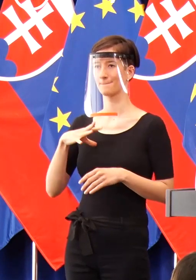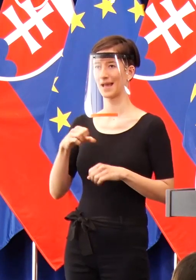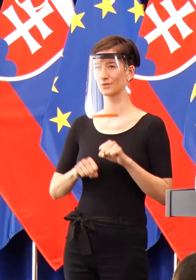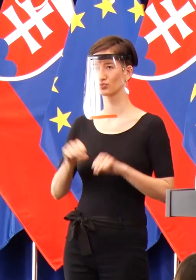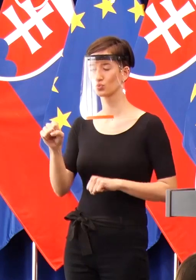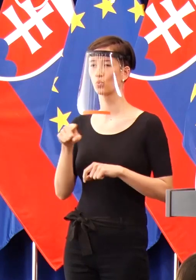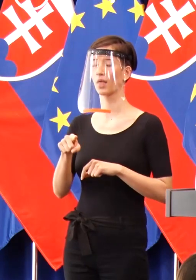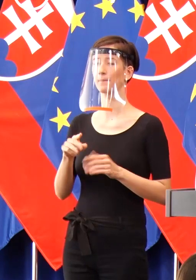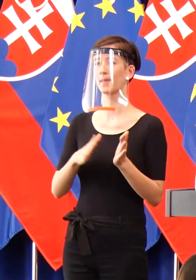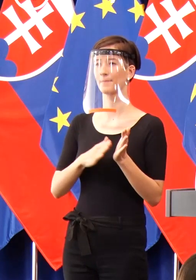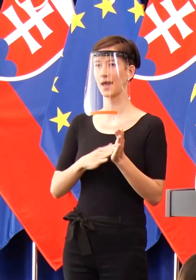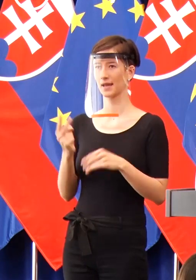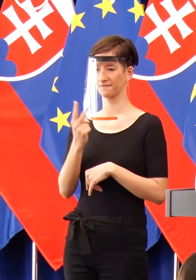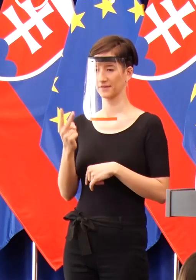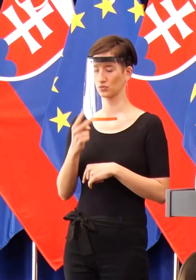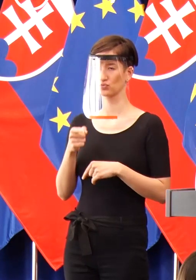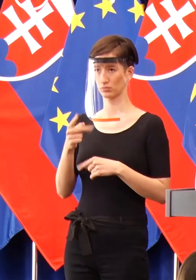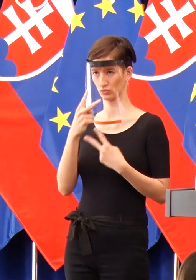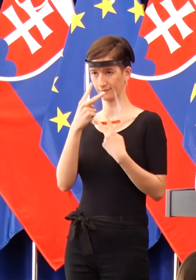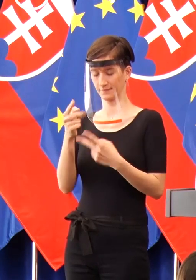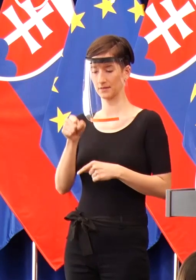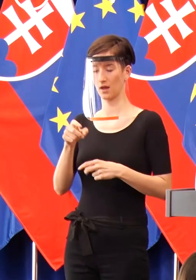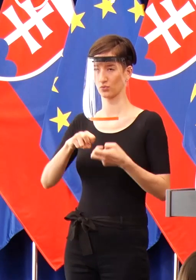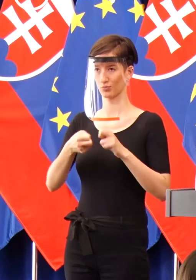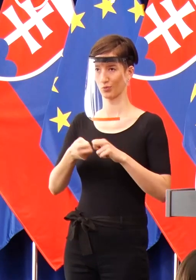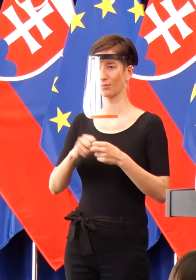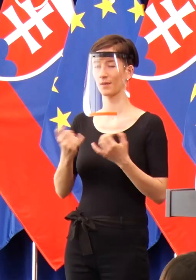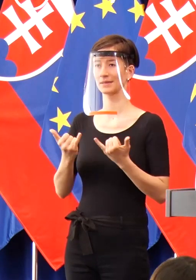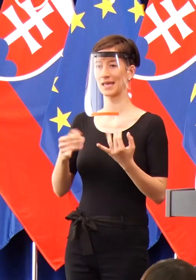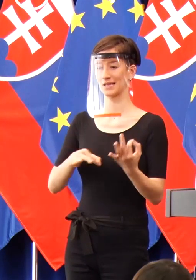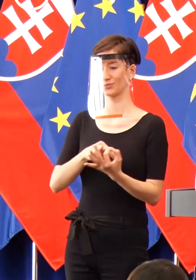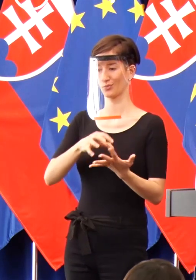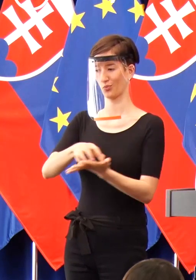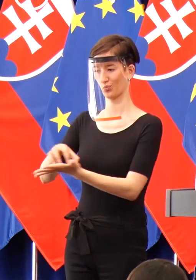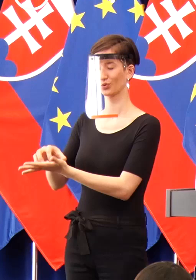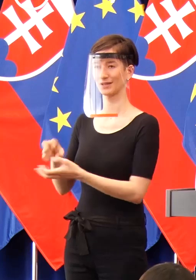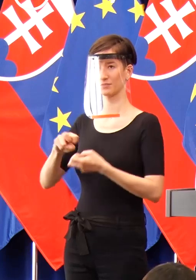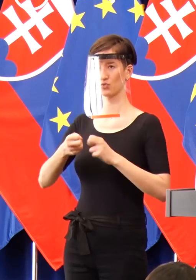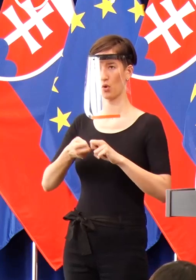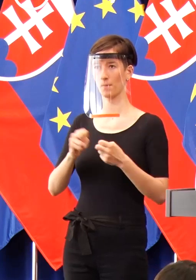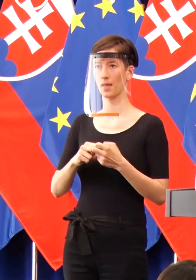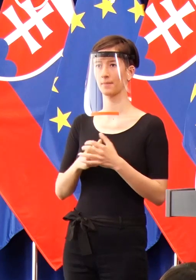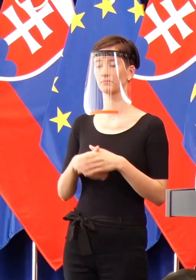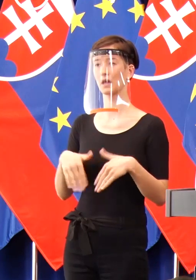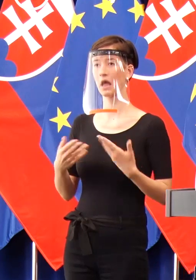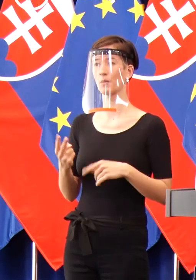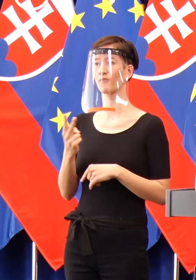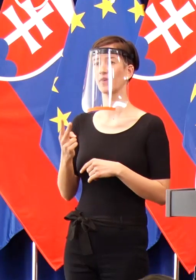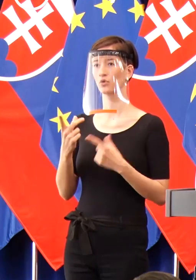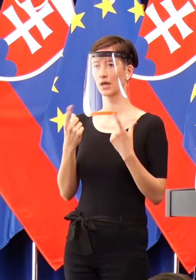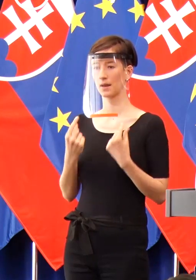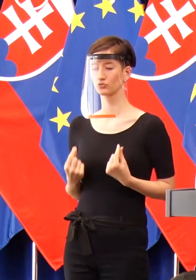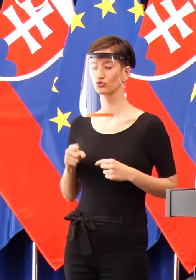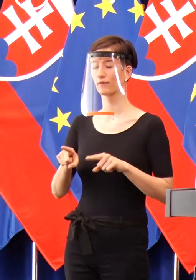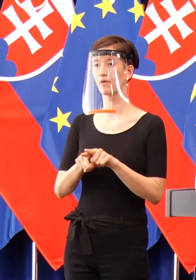Marian Vyskupič a podobní ľudia, ktorí cez médiá kritizujú vládu, alebo aj Veronika Remišová, ktorí hovoria,